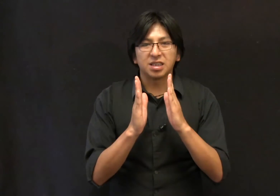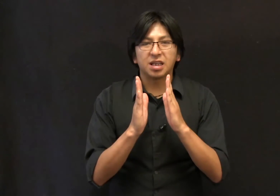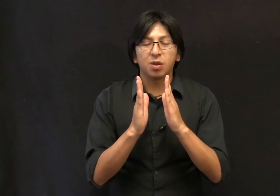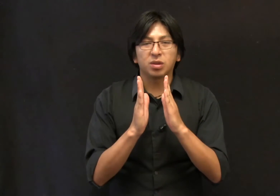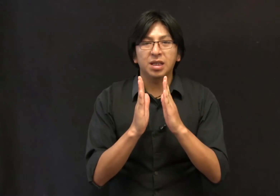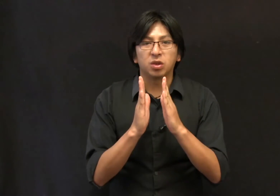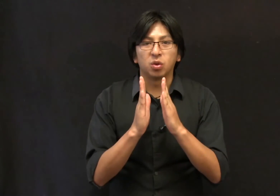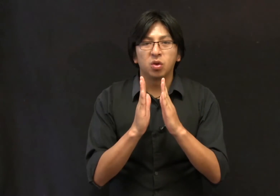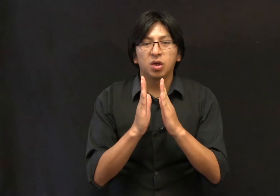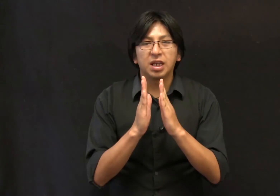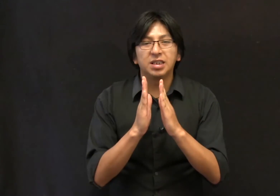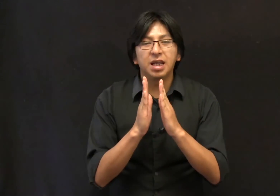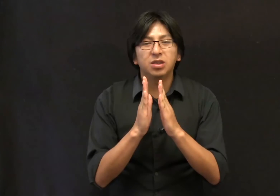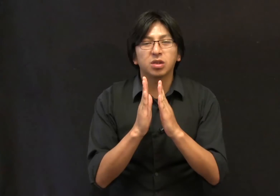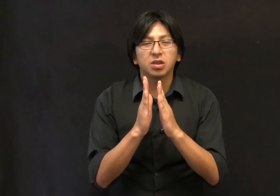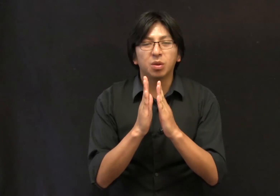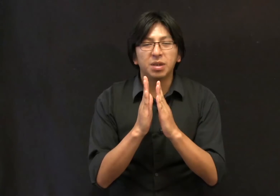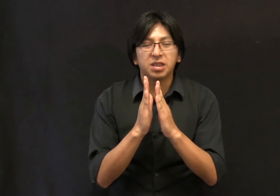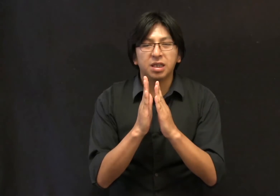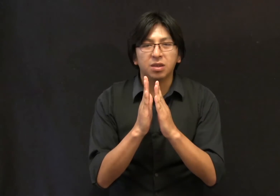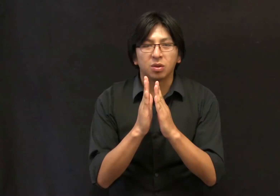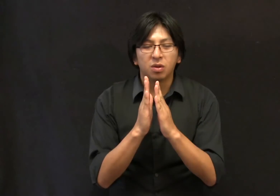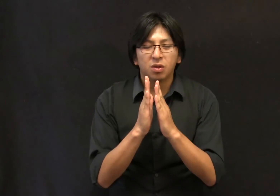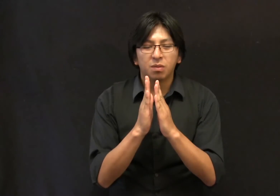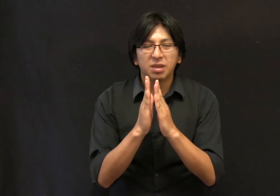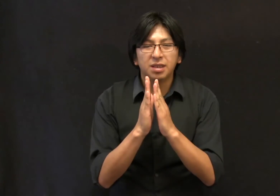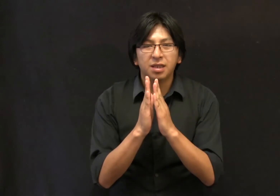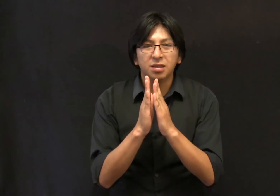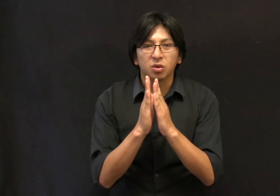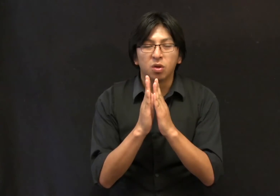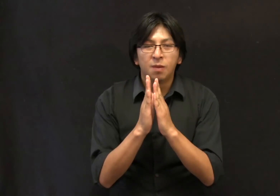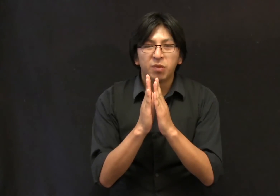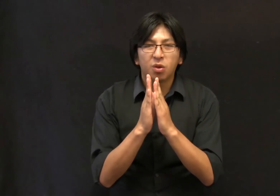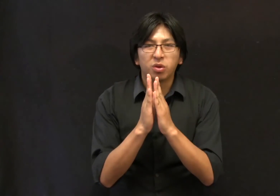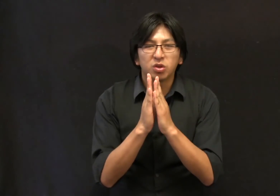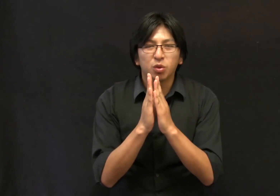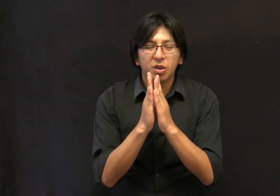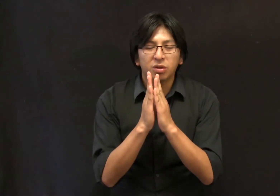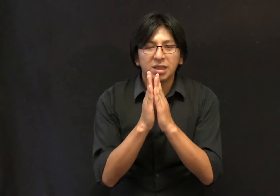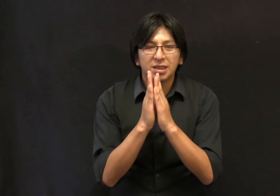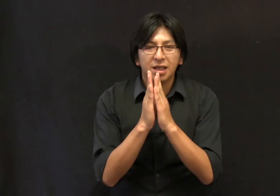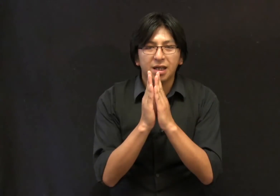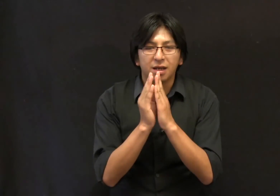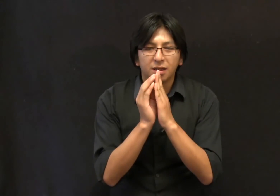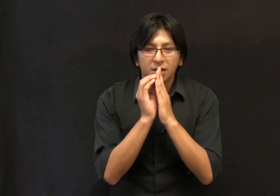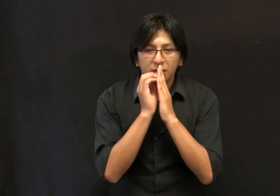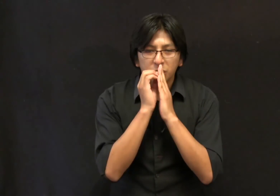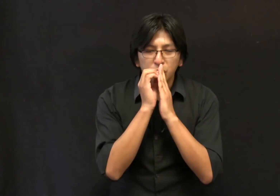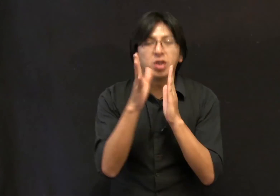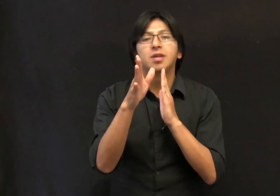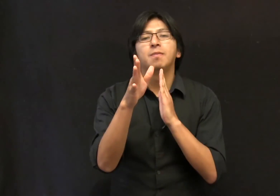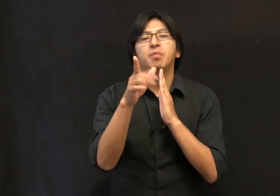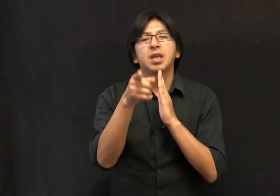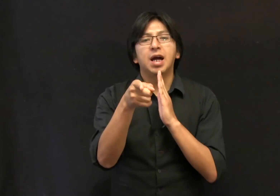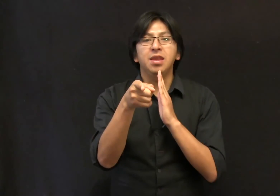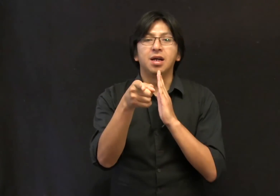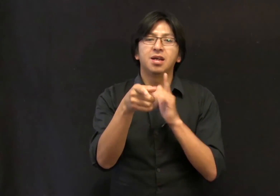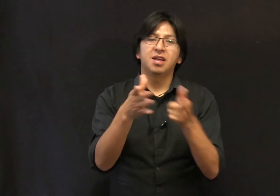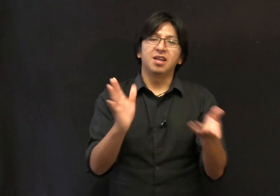acercaron tanto que el silencio se hizo más chiquito, más intenso, y cuando estuvieron tan cerca, Ana le